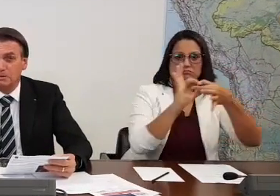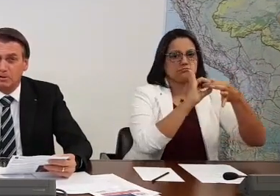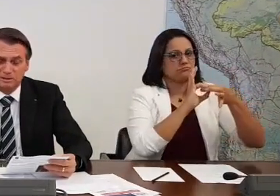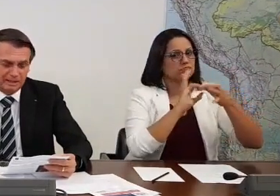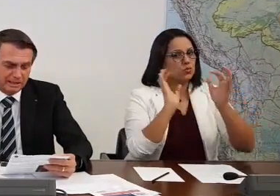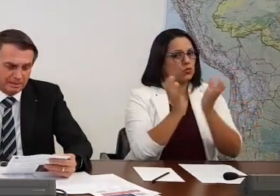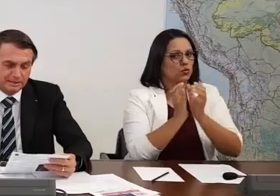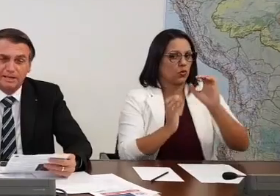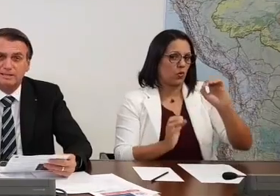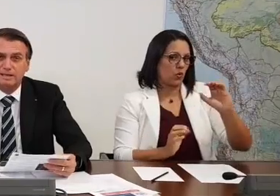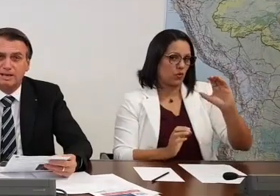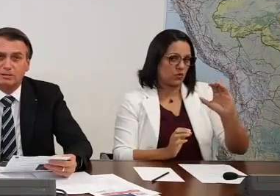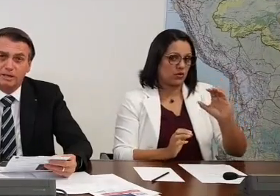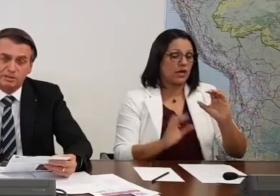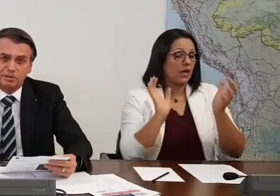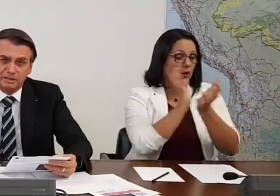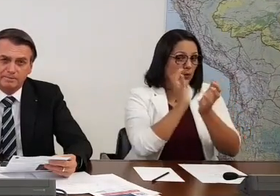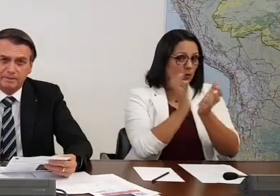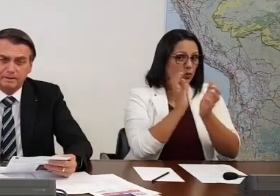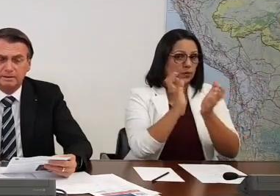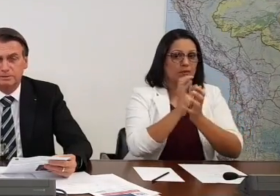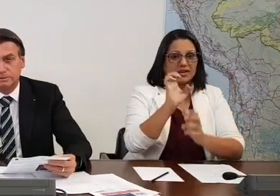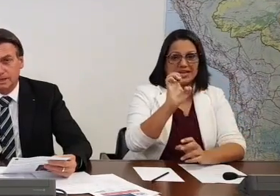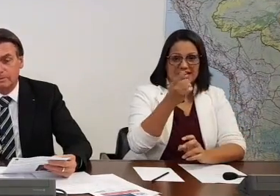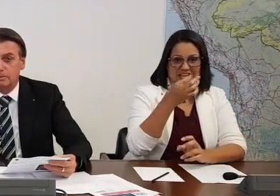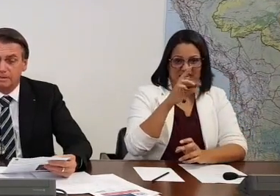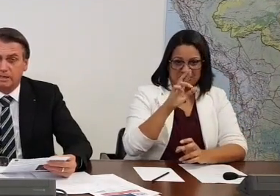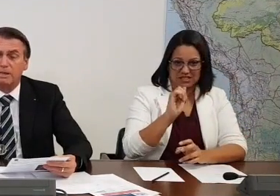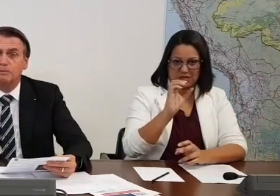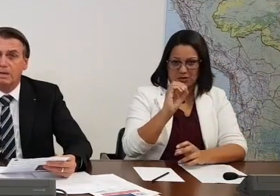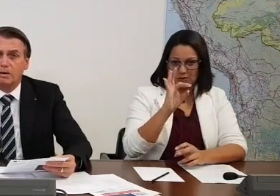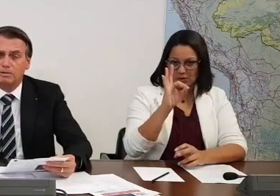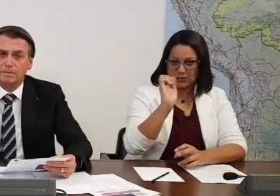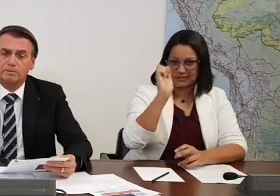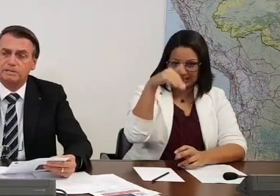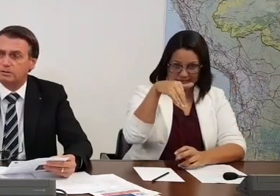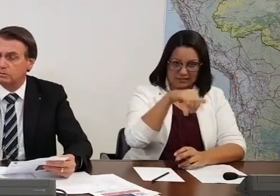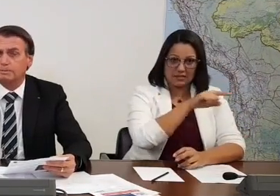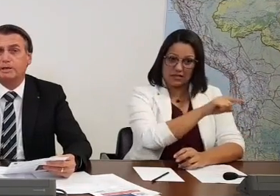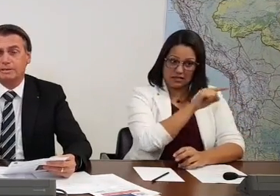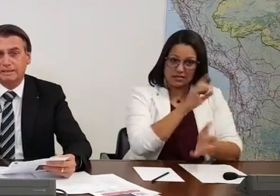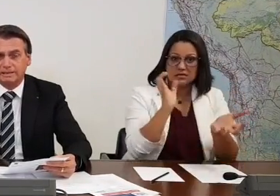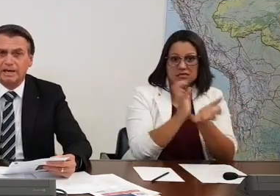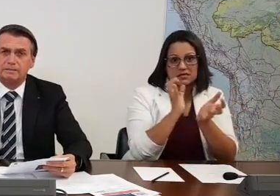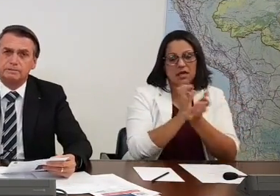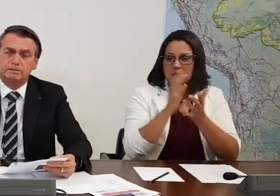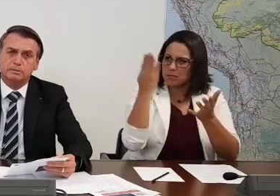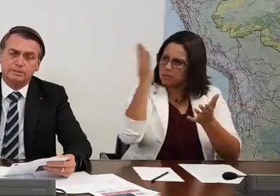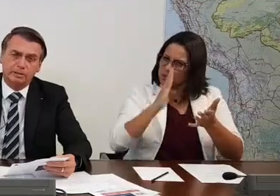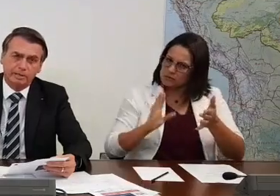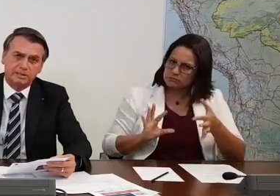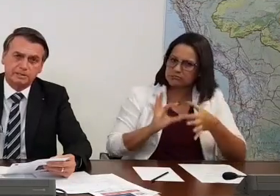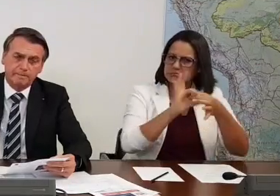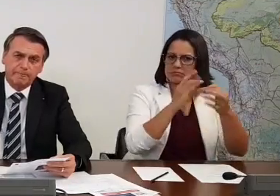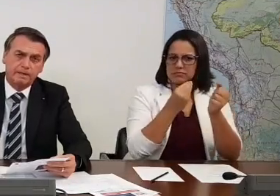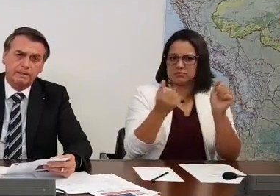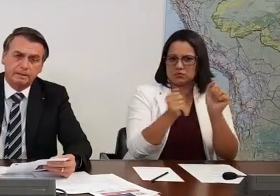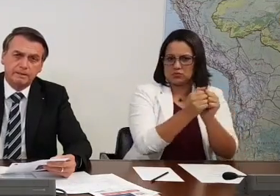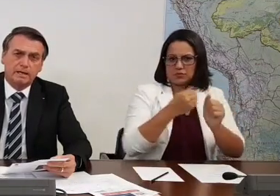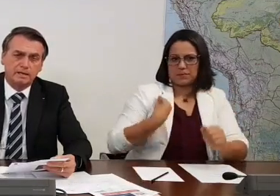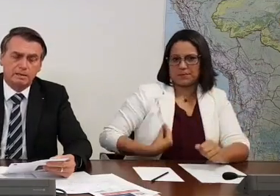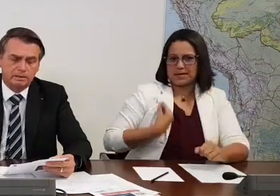membro da OTAN, mas grande aliado extra-OTAN. O Trump gostaria até de mudar o estatuto pra que nós entrássemos como realmente